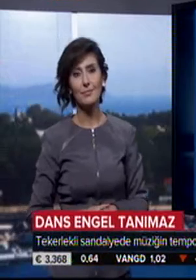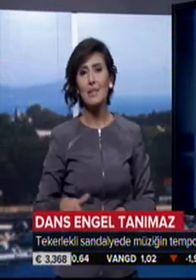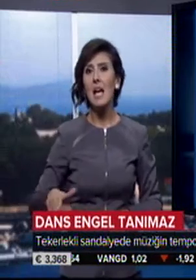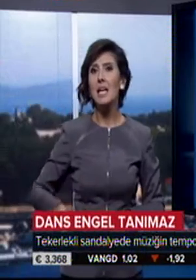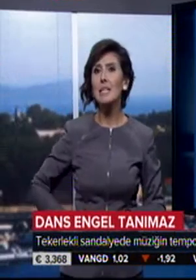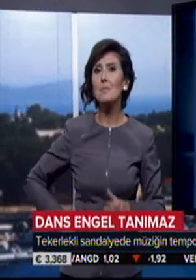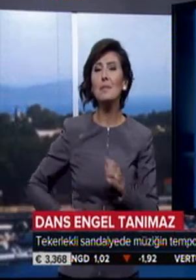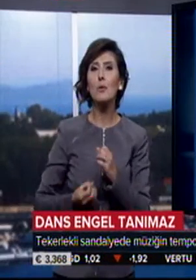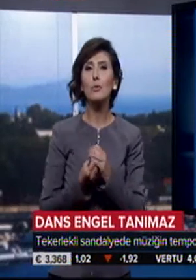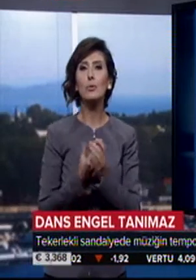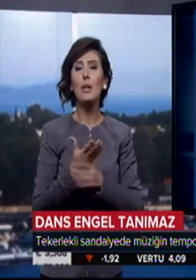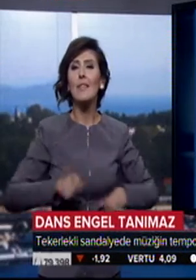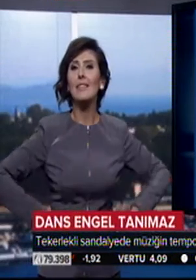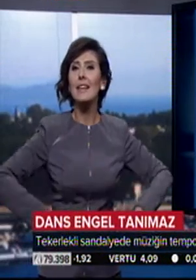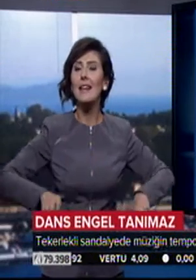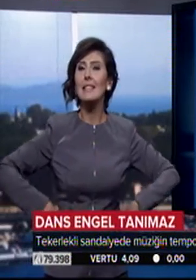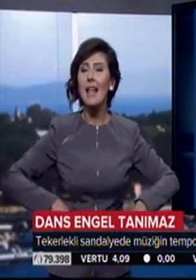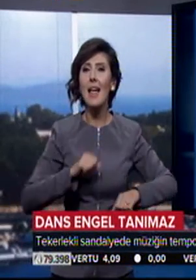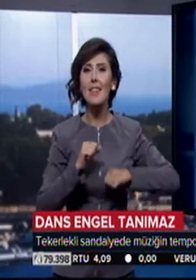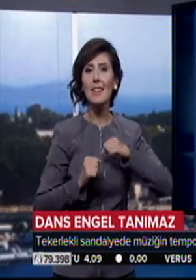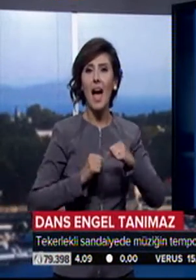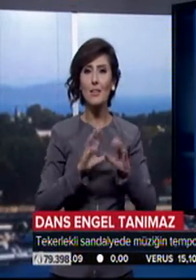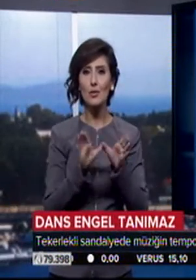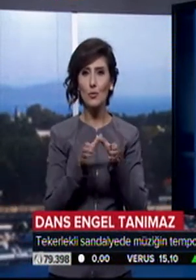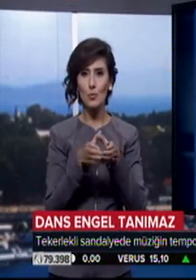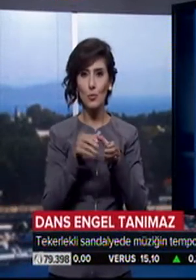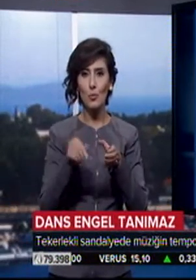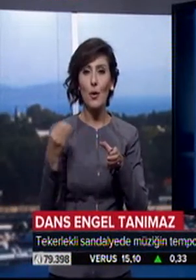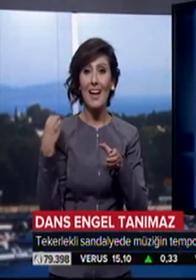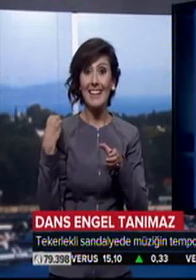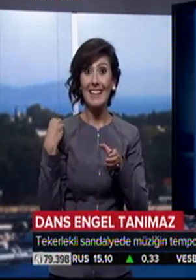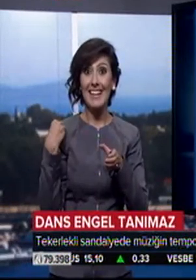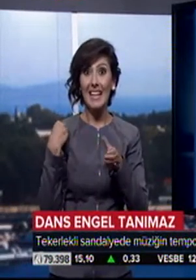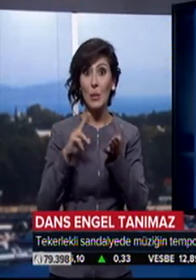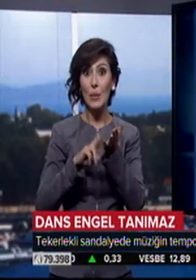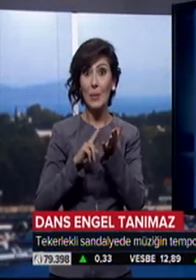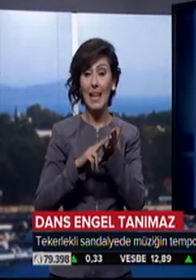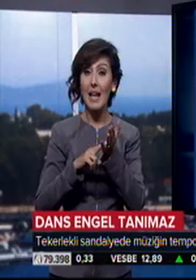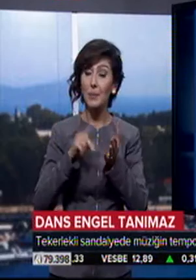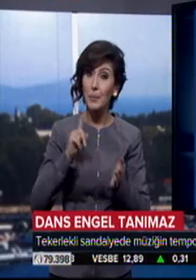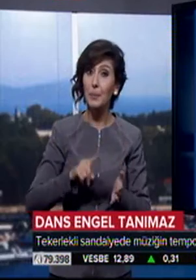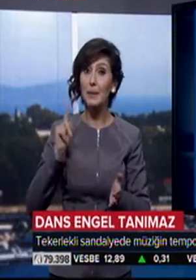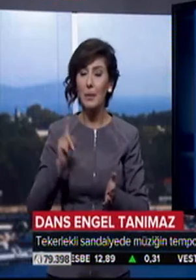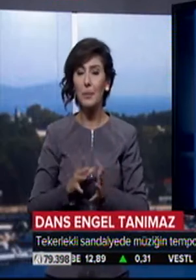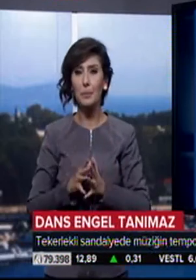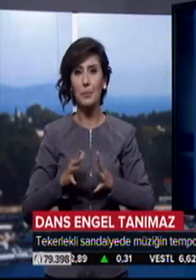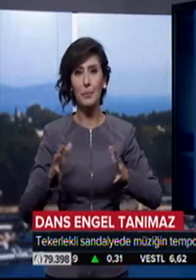İzmir'de kurulan tekerlekli sandalye dans grubu yeni üyelerle günden güne büyüyor. Dans etmekten büyük keyif alan grup